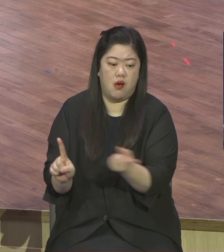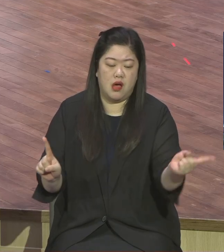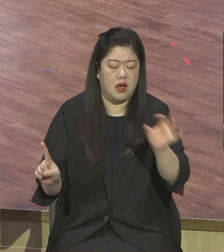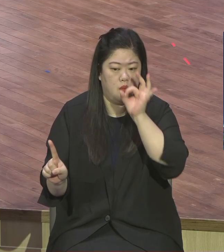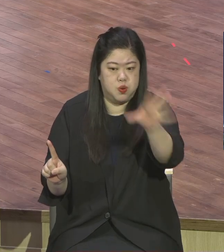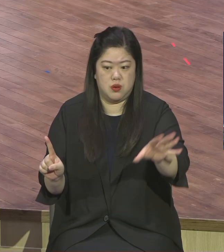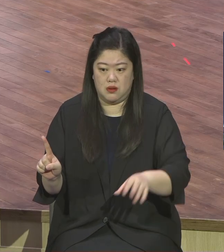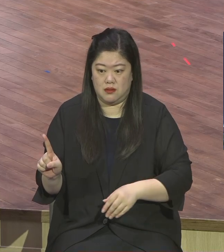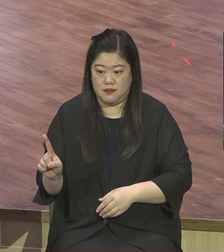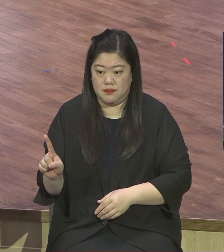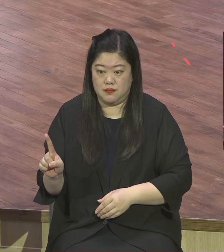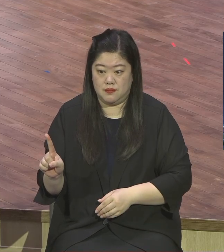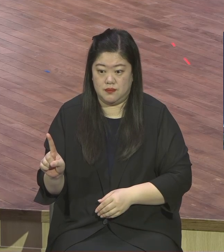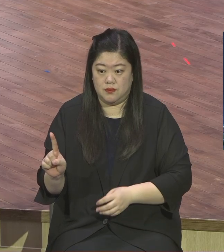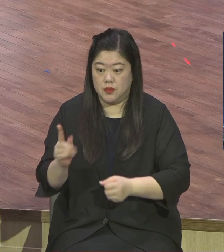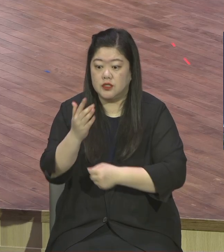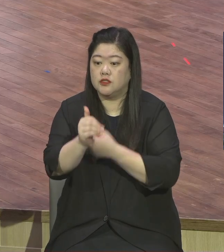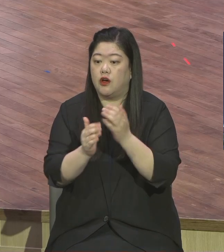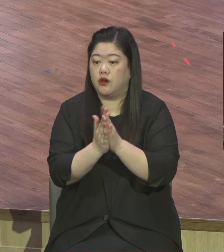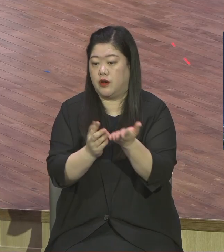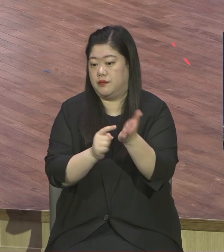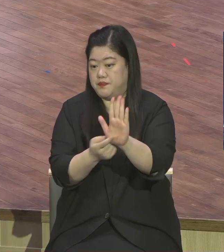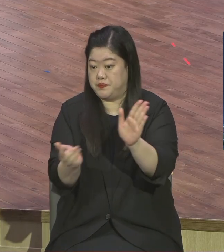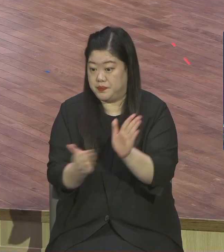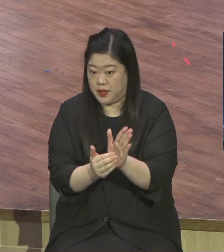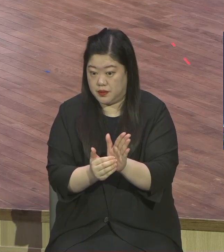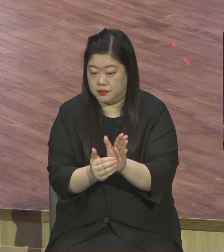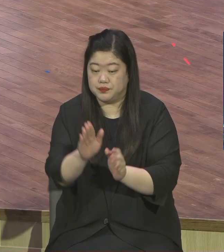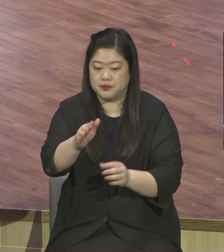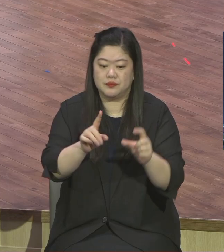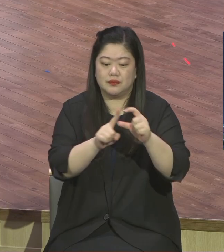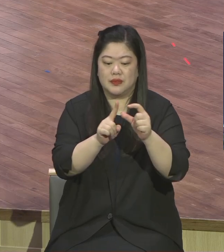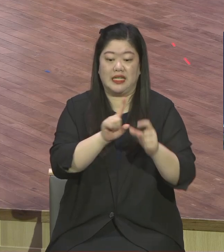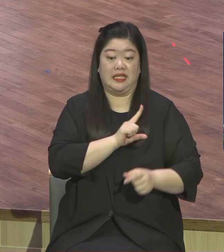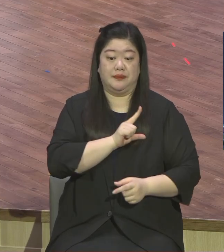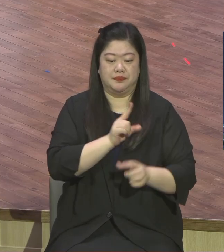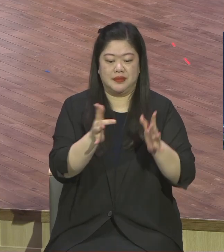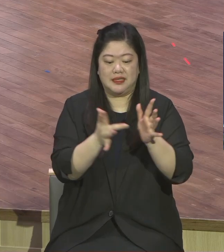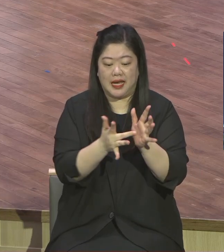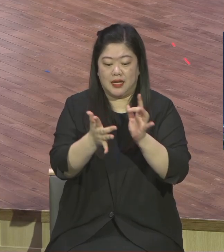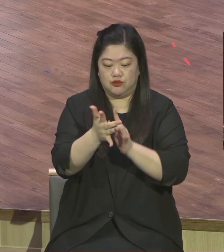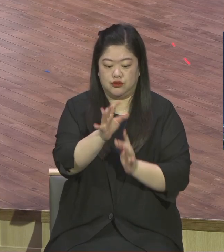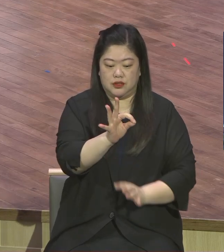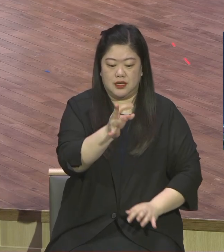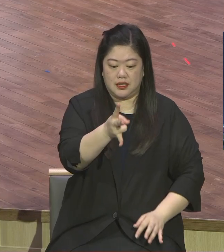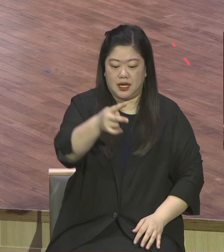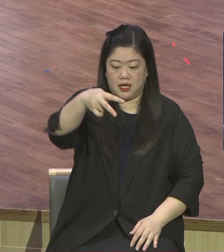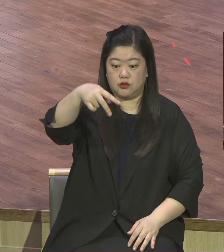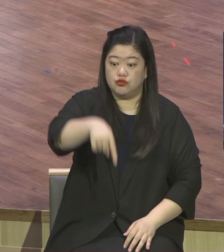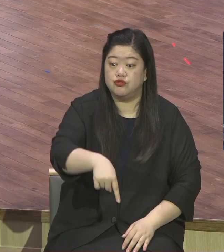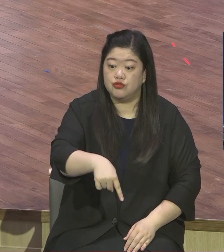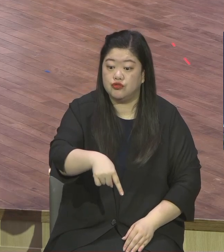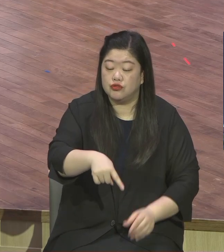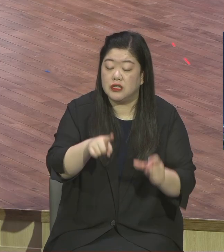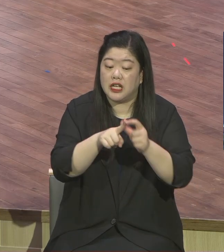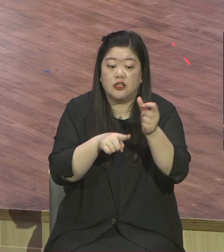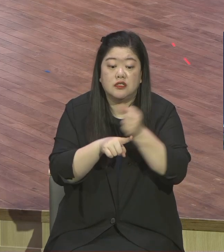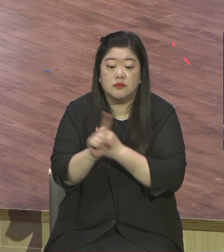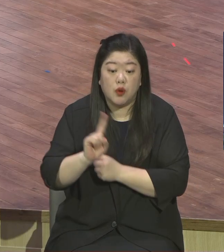그래서 예수님이 있다고 했습니다 예수가 뭔 뜻이에요 구원자라는 뜻이에요 예수가 아들 날 이름을 예수라라 마텀 1장